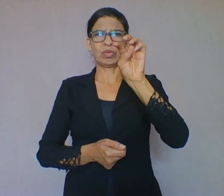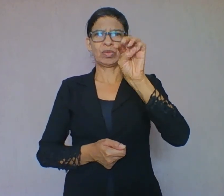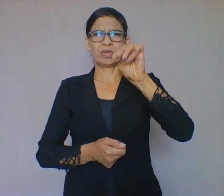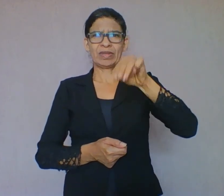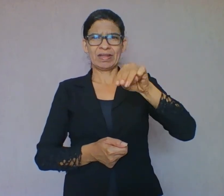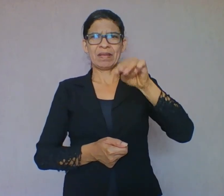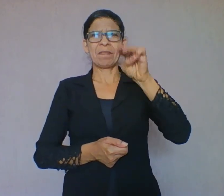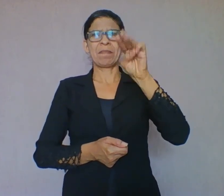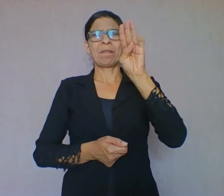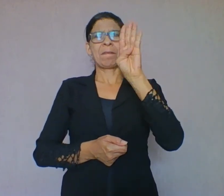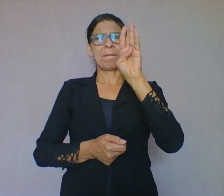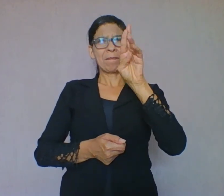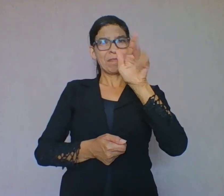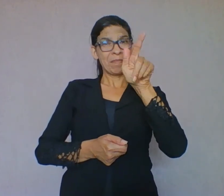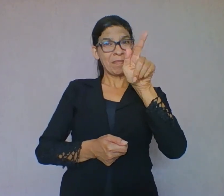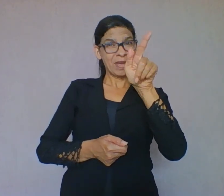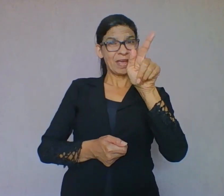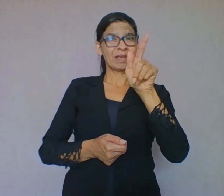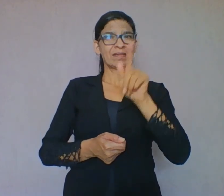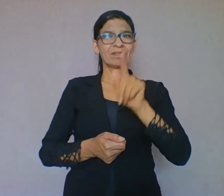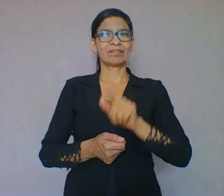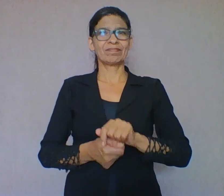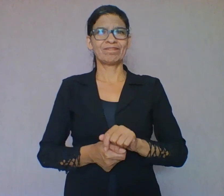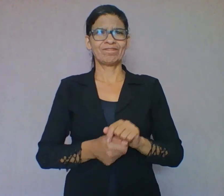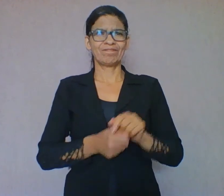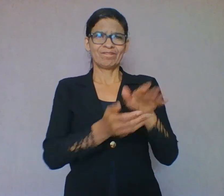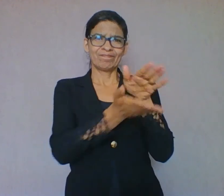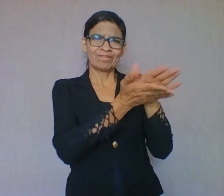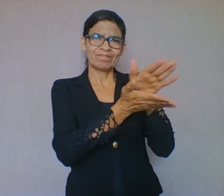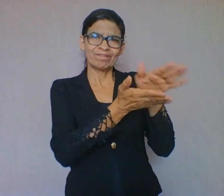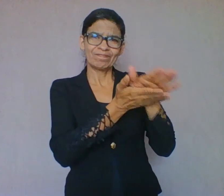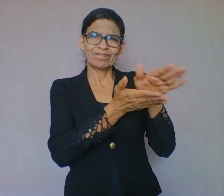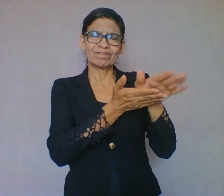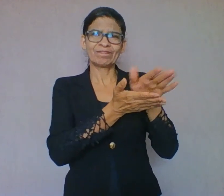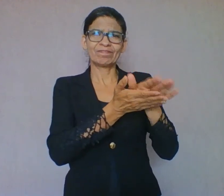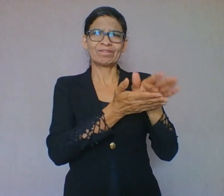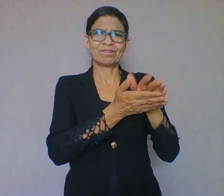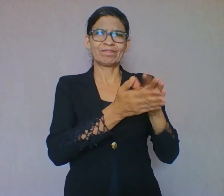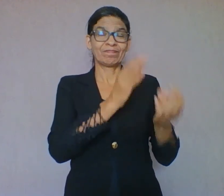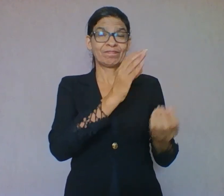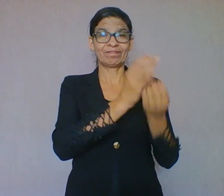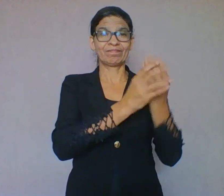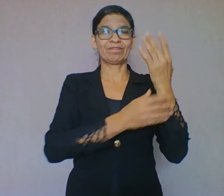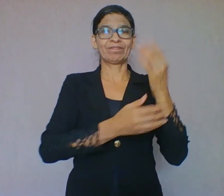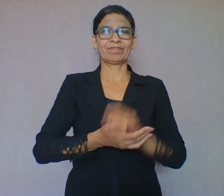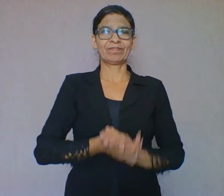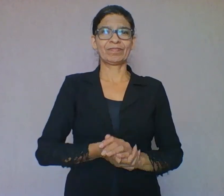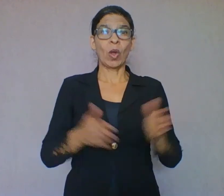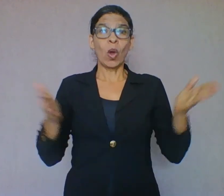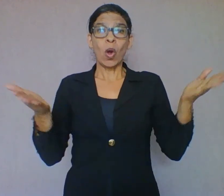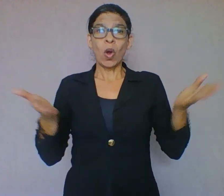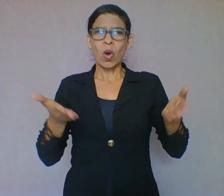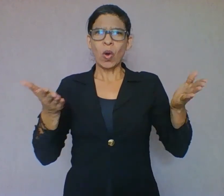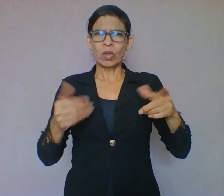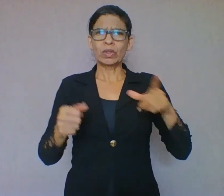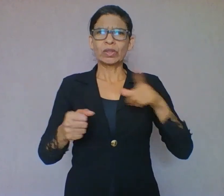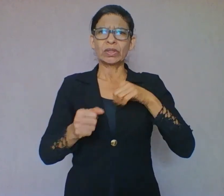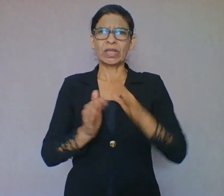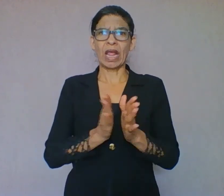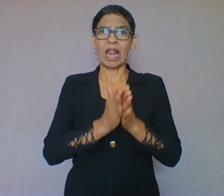textos, mas também seus suportes e funções. Hoje, além de livros impressos, temos os livros digitais que podem ser lidos